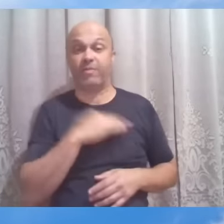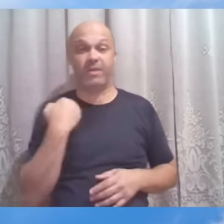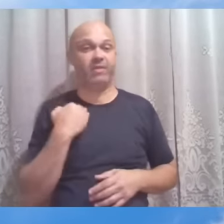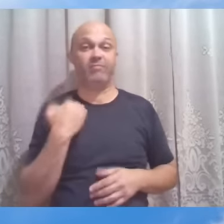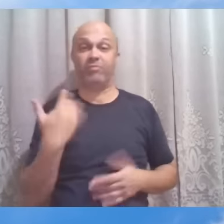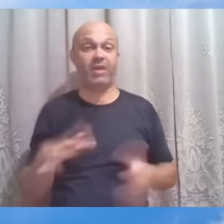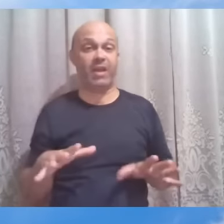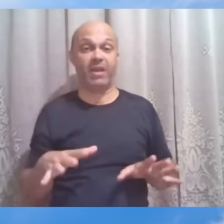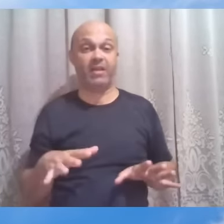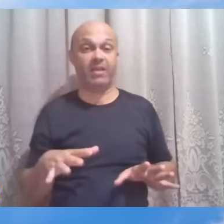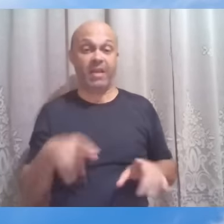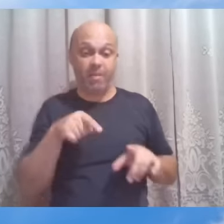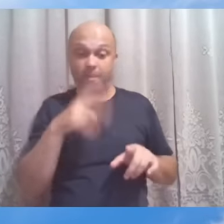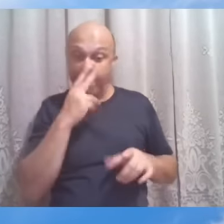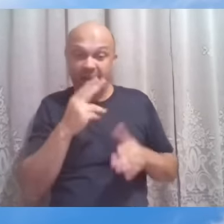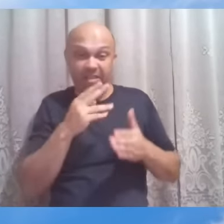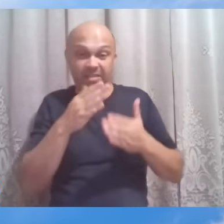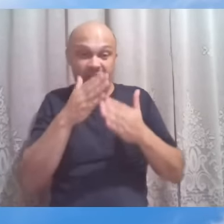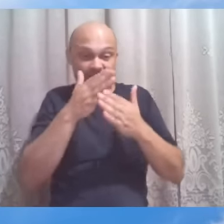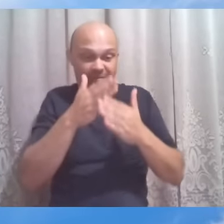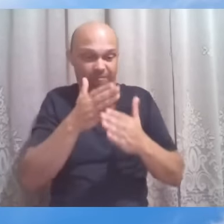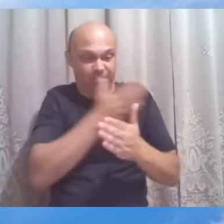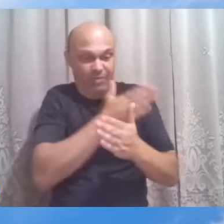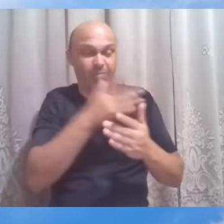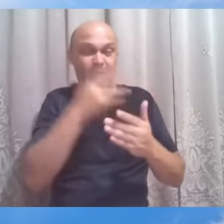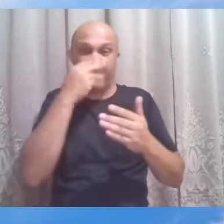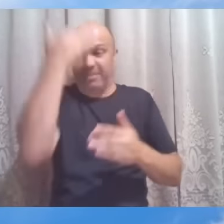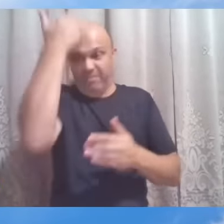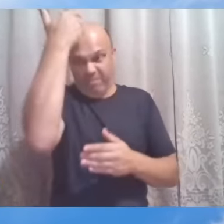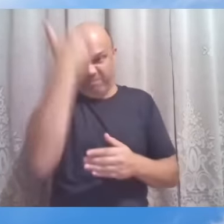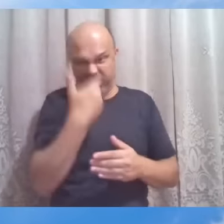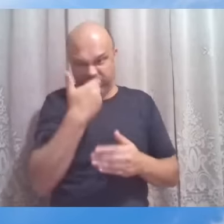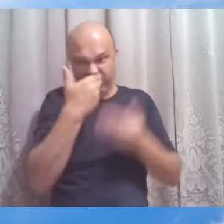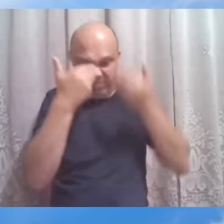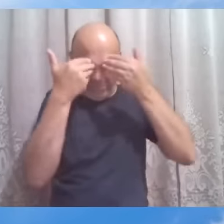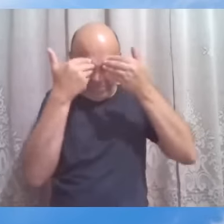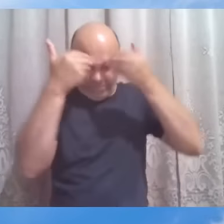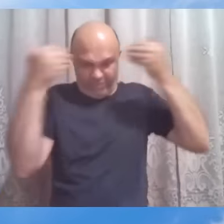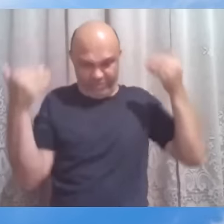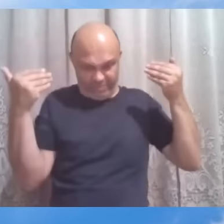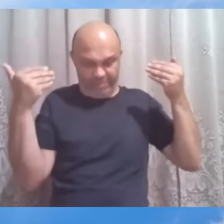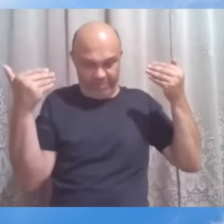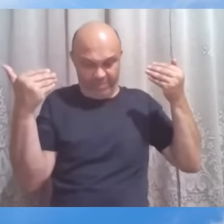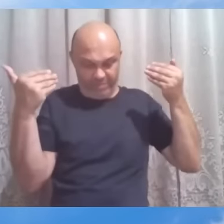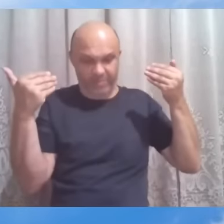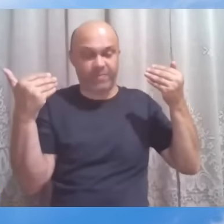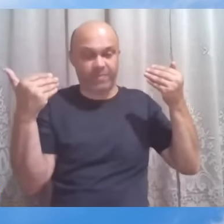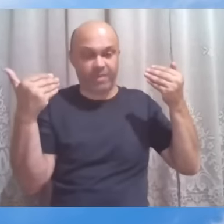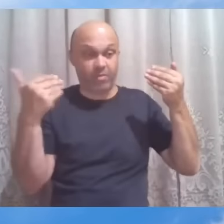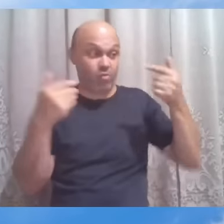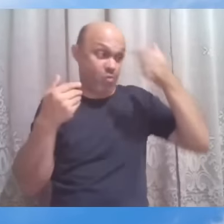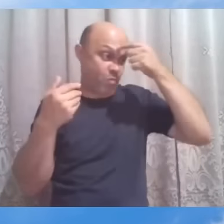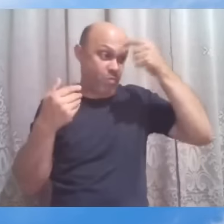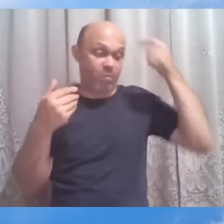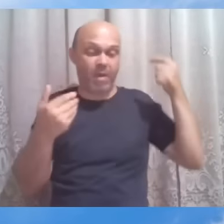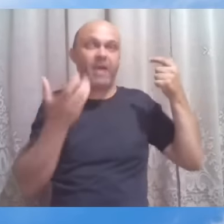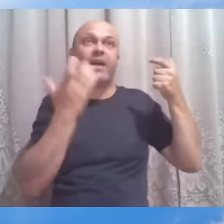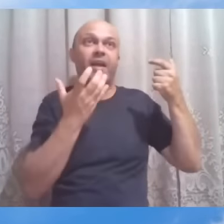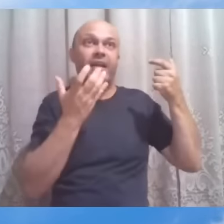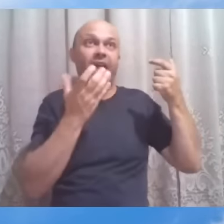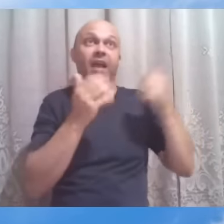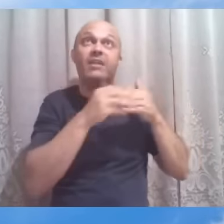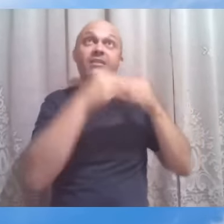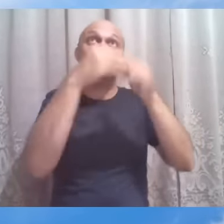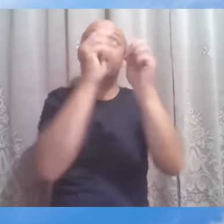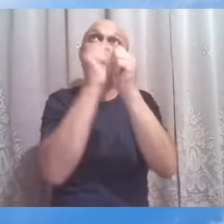que internamente nos racha, digamos assim. Parte de nós já anseia seguir com Cristo, ser fiel a